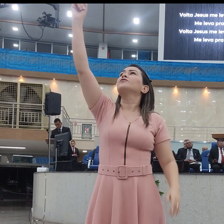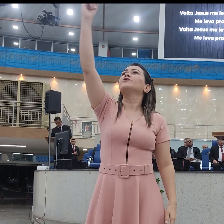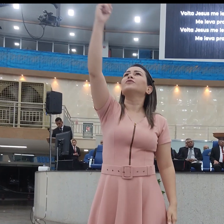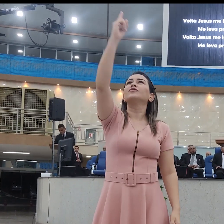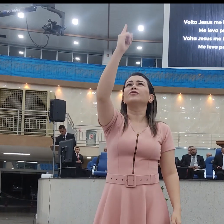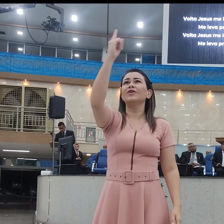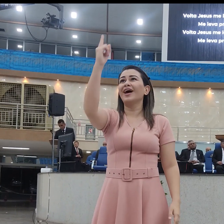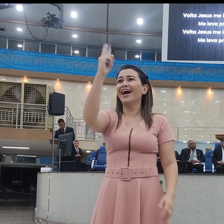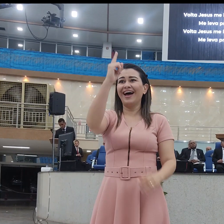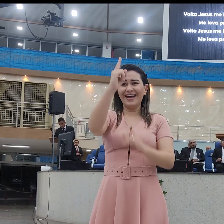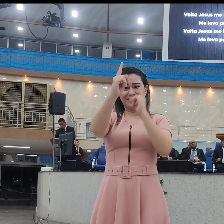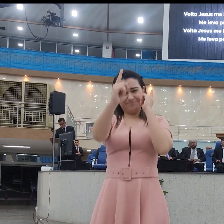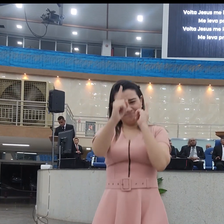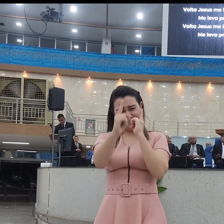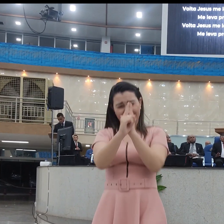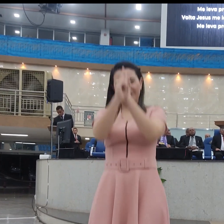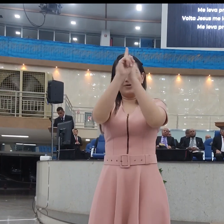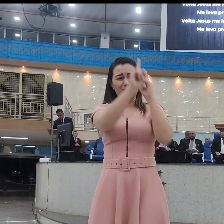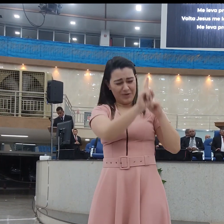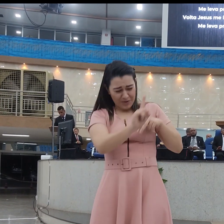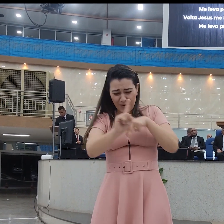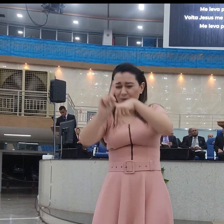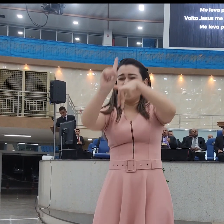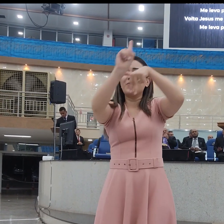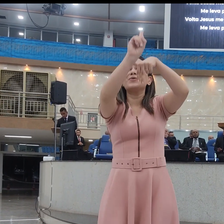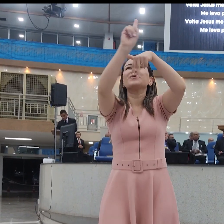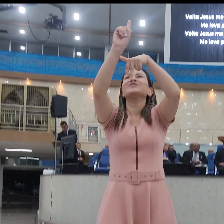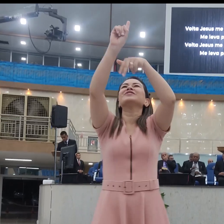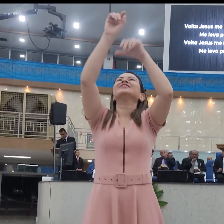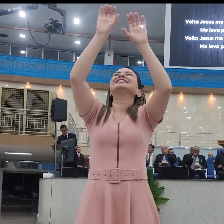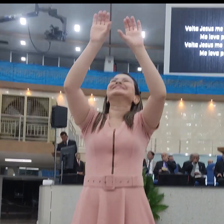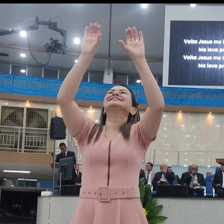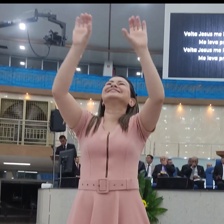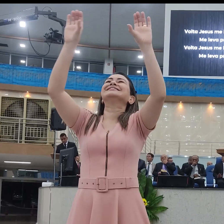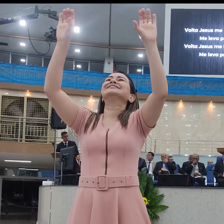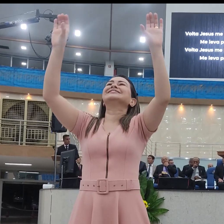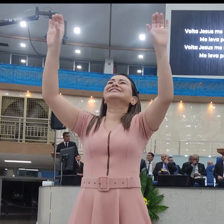Jerusalém Me leva pra Jerusalém Era better Amém.